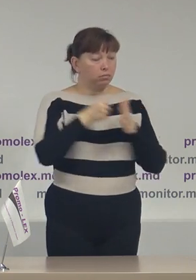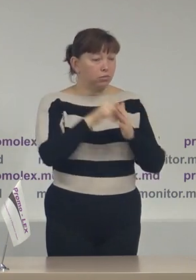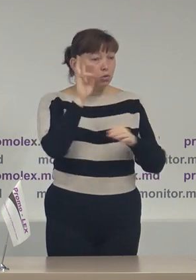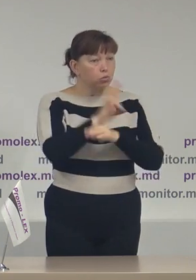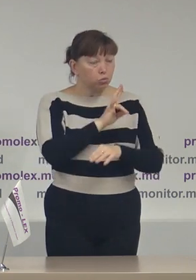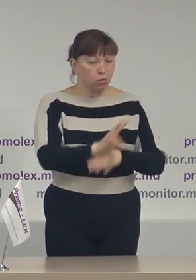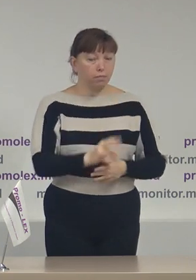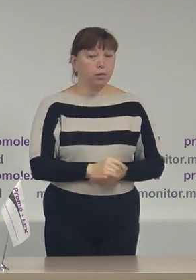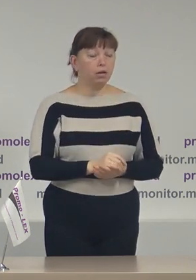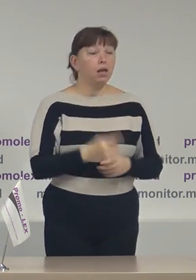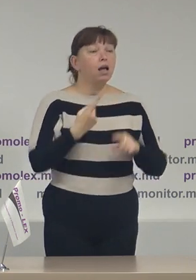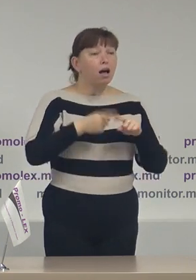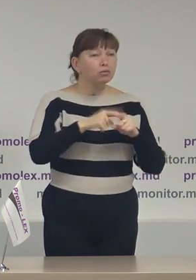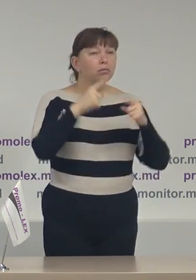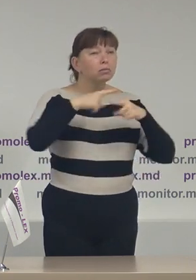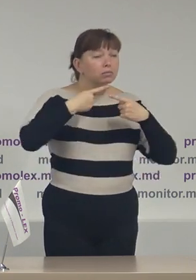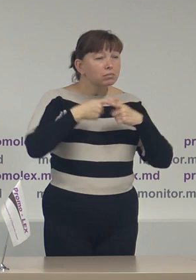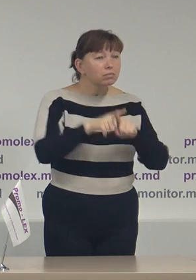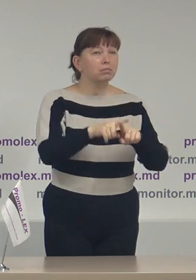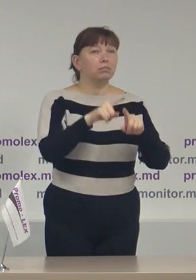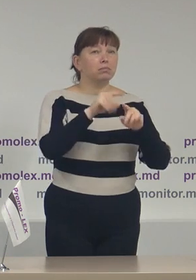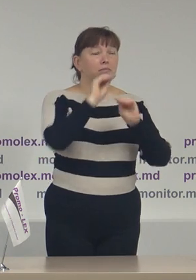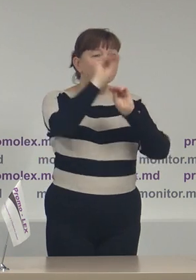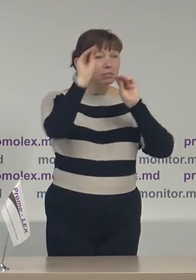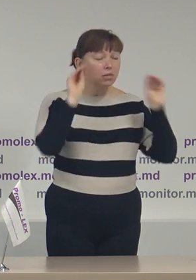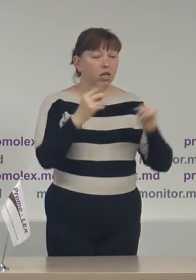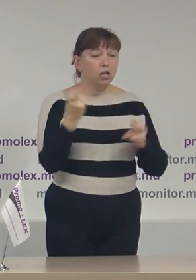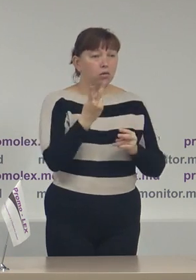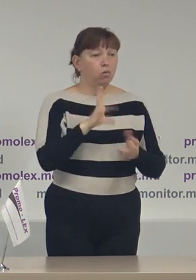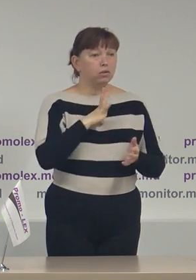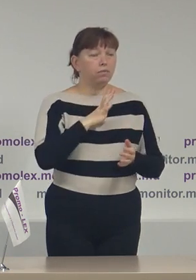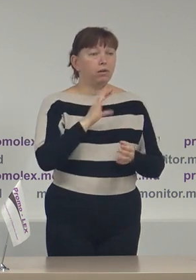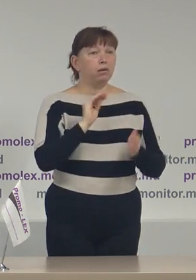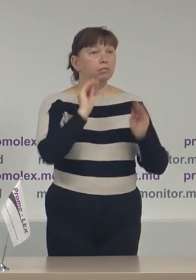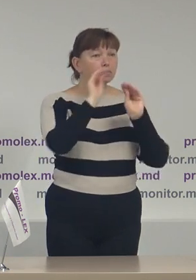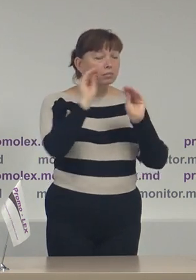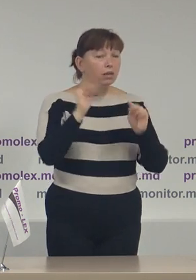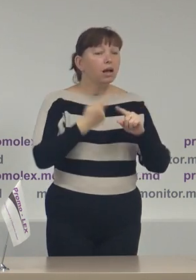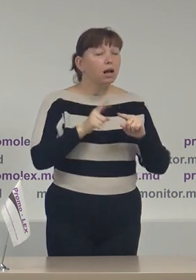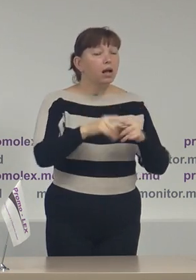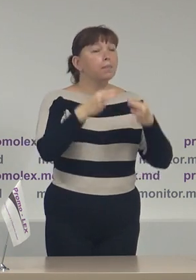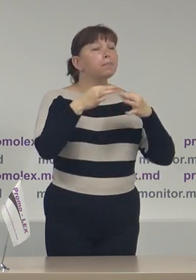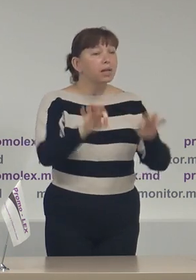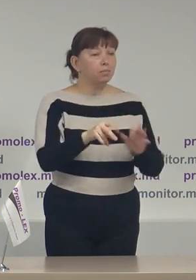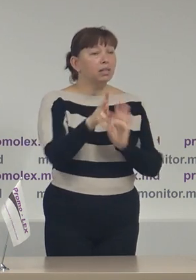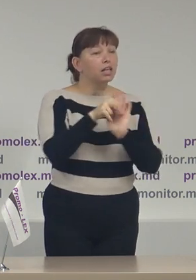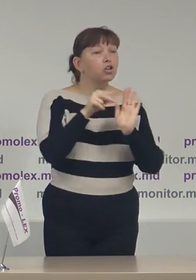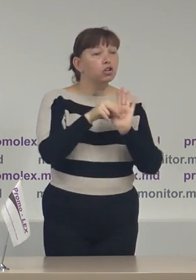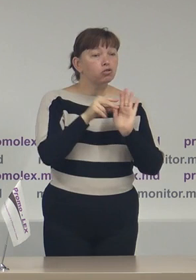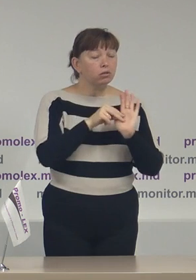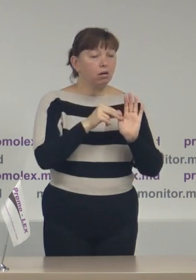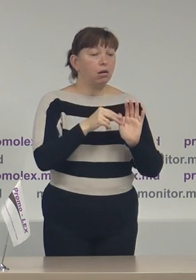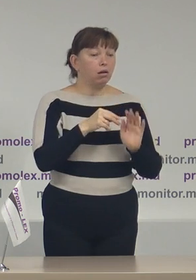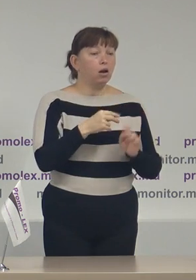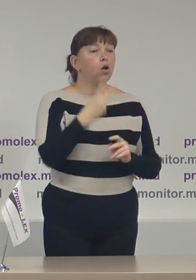Echipamentul respectiv urma să fie dotat cu echipamente care permit înregistrarea ce obțin